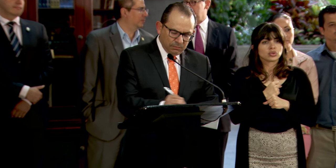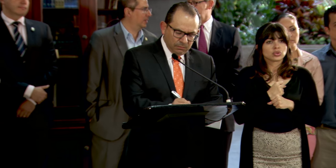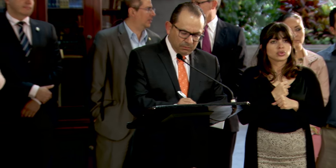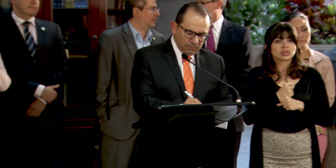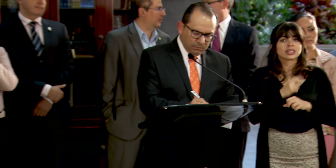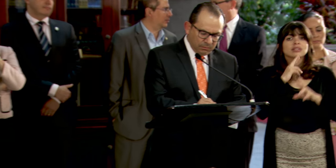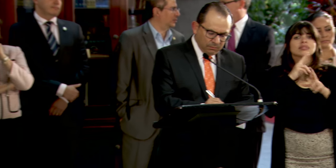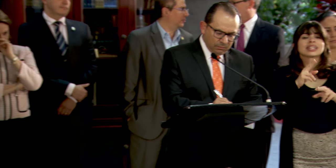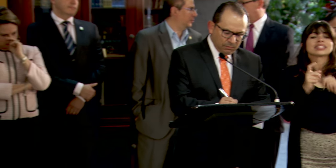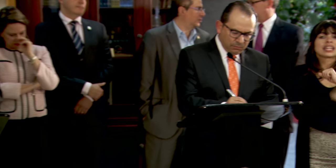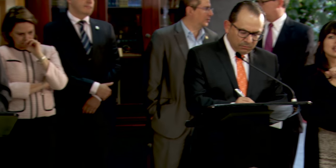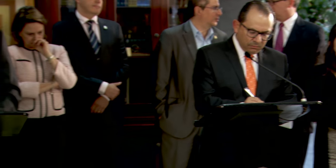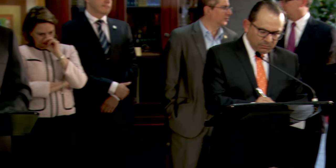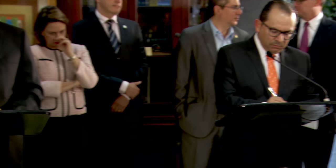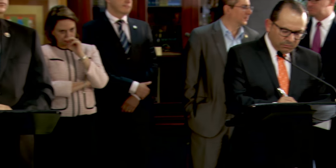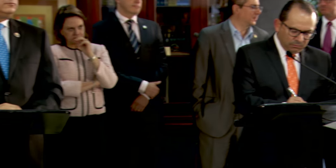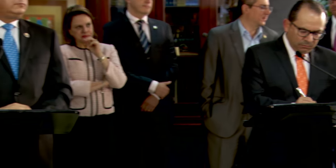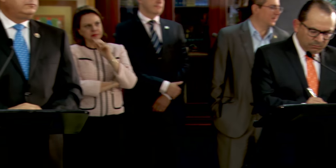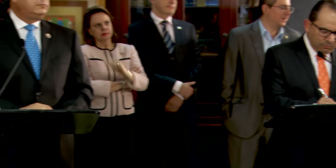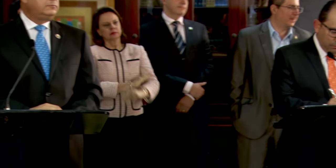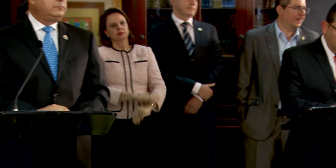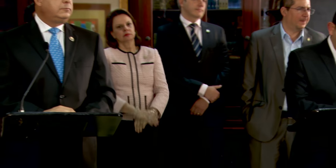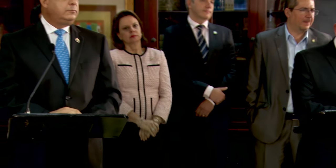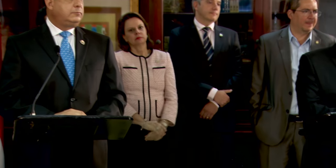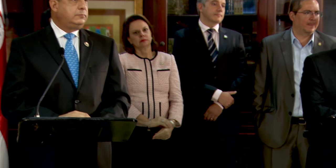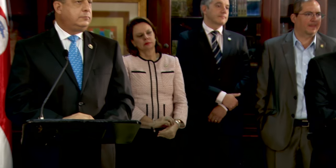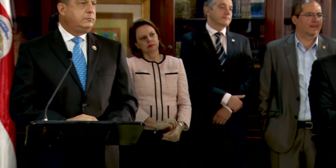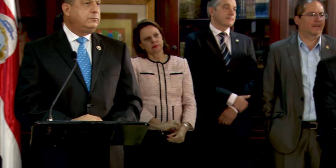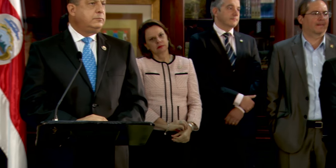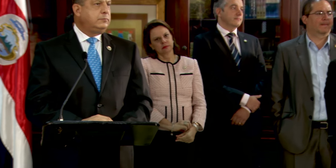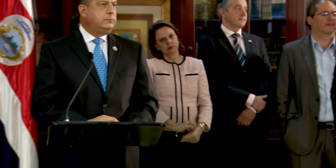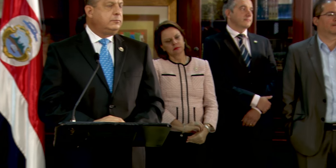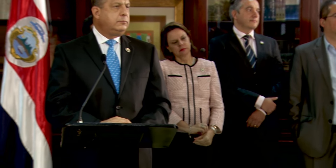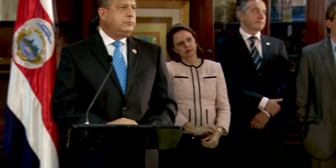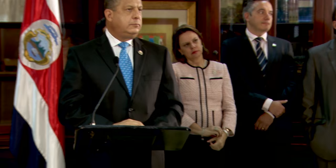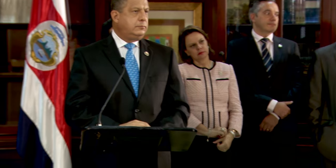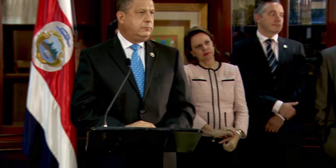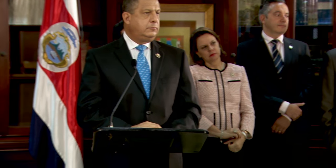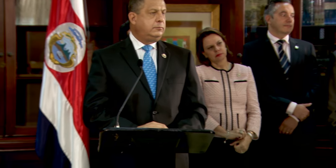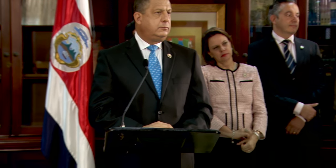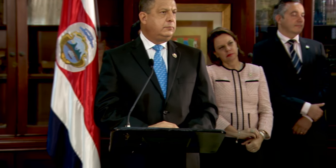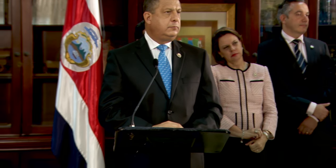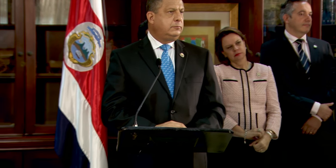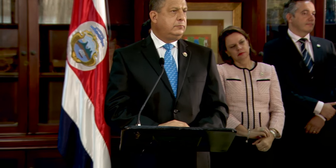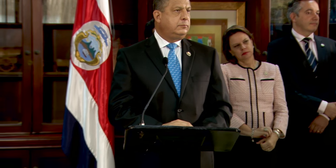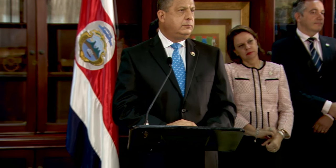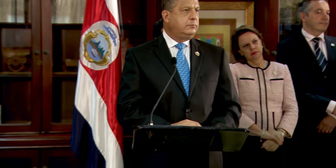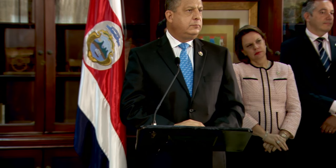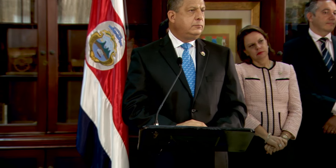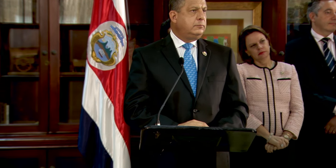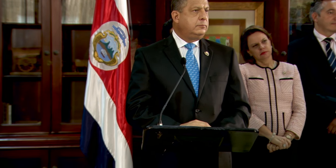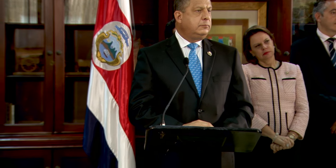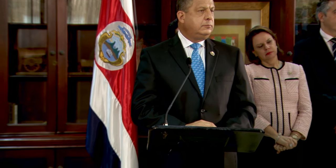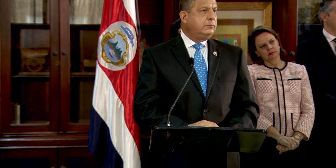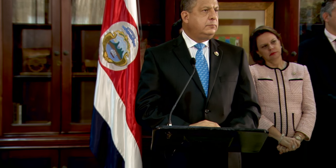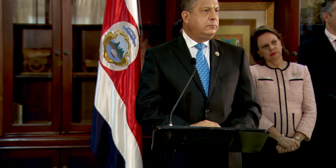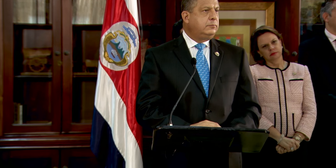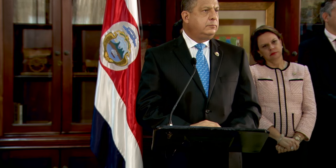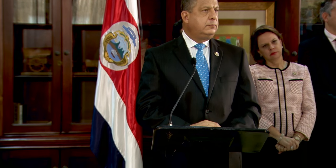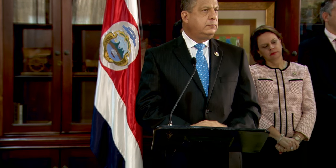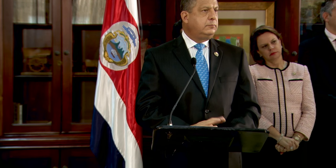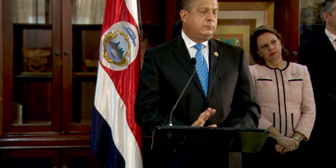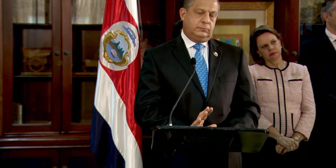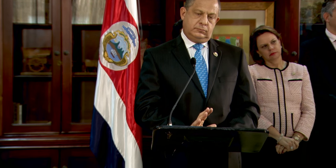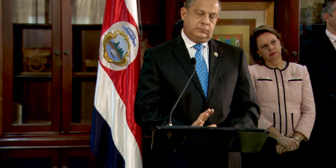sentencia en el 2012 y aún así el proyecto avanzó, pero no lo suficiente. Ahora que el decreto está vigente,